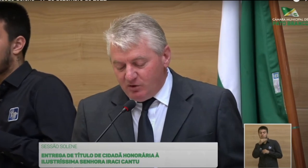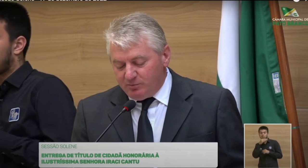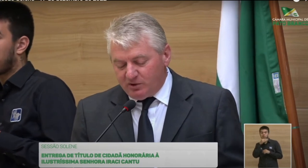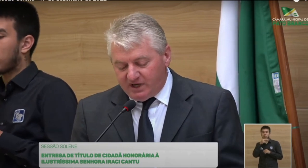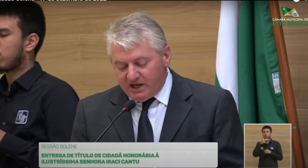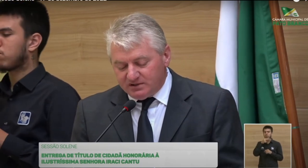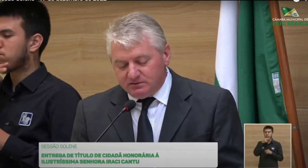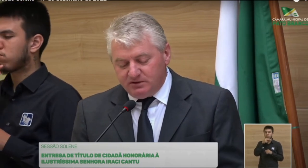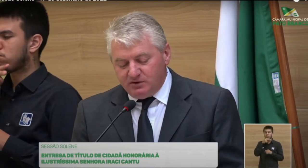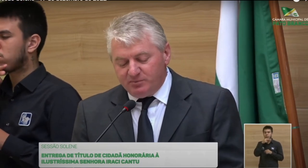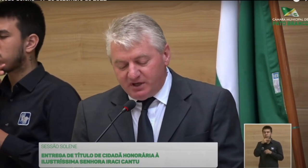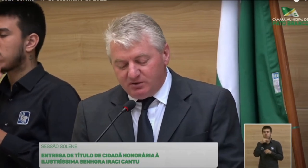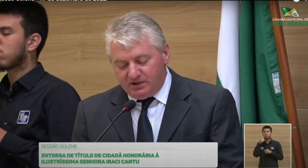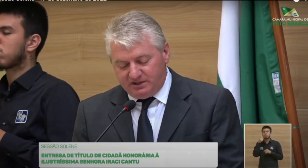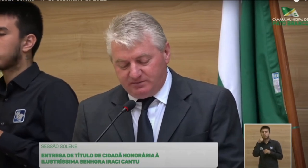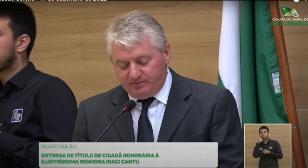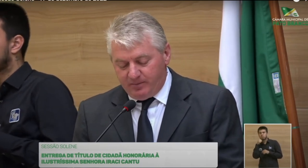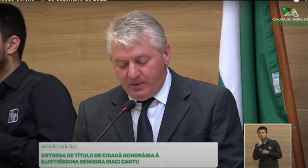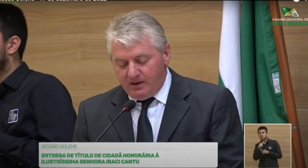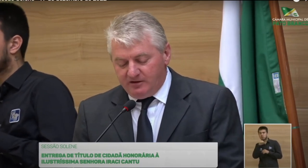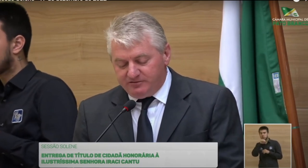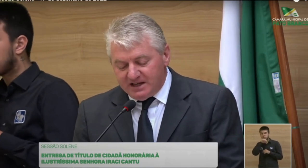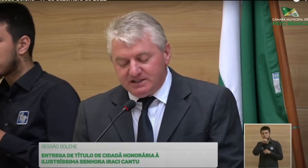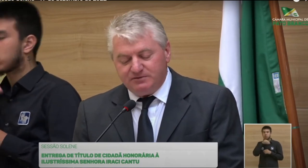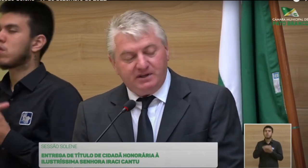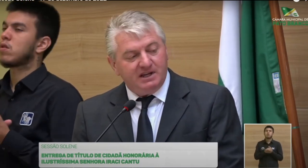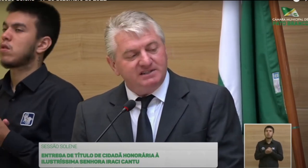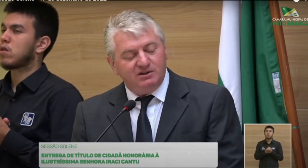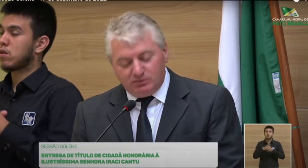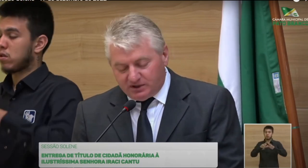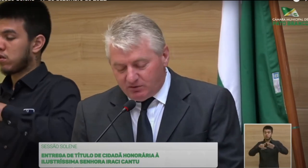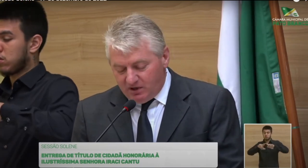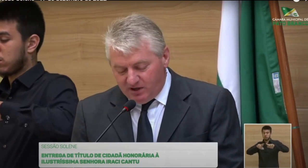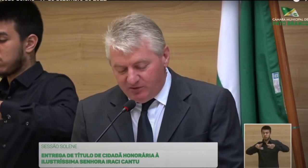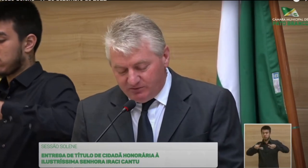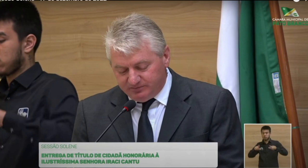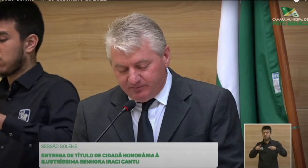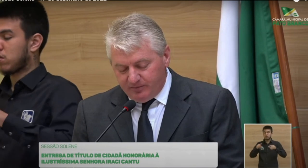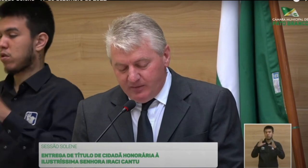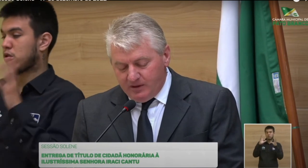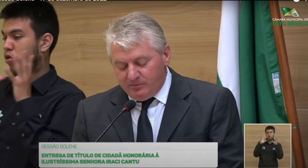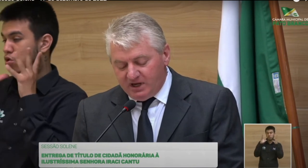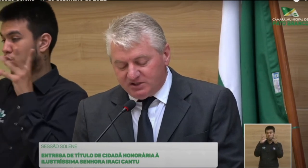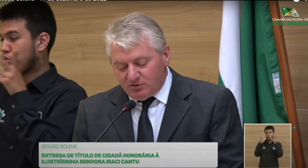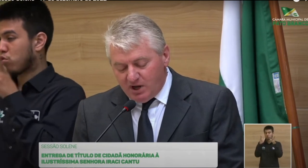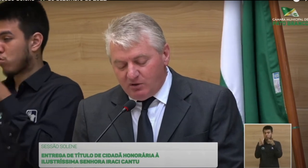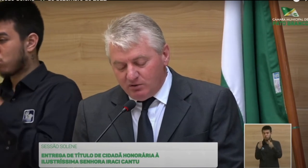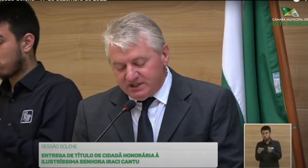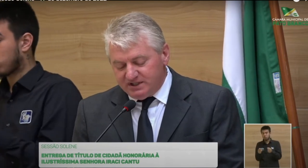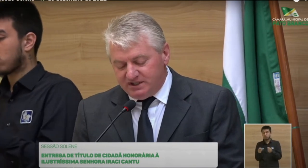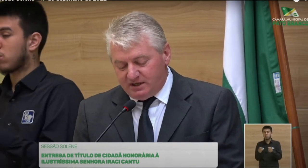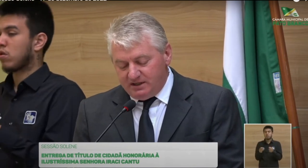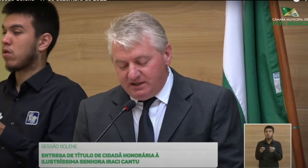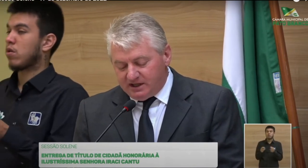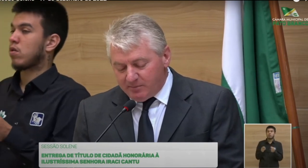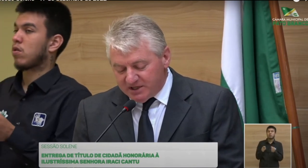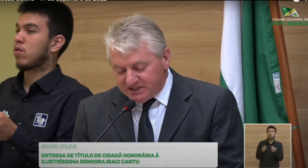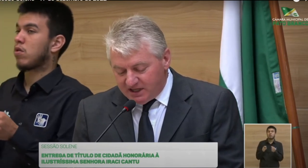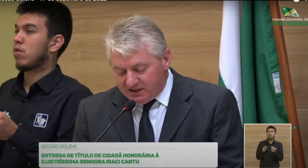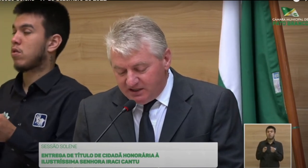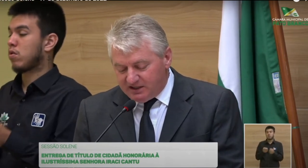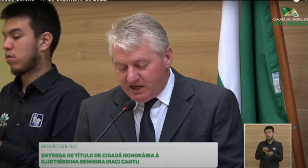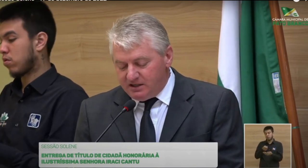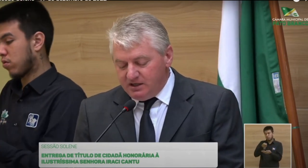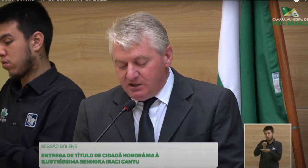semeou o progresso e o empreendedorismo. Faz a diferença em tudo que coloca a mão. Pela sua ousadia e